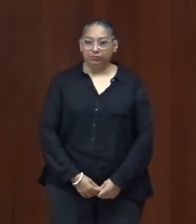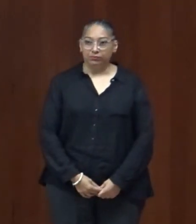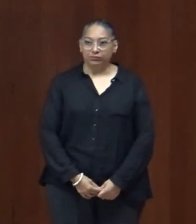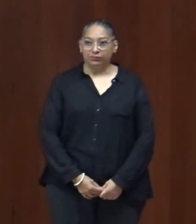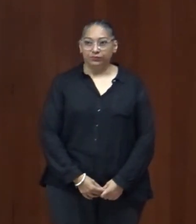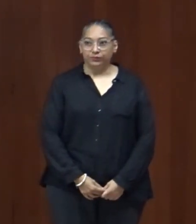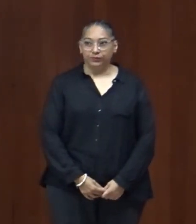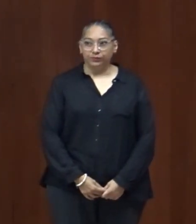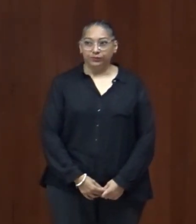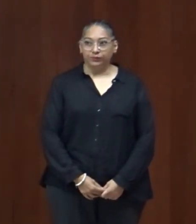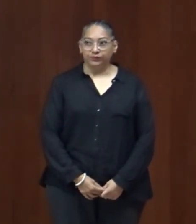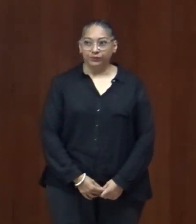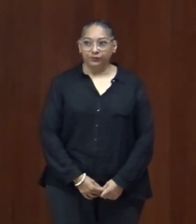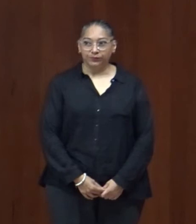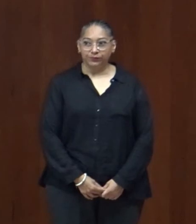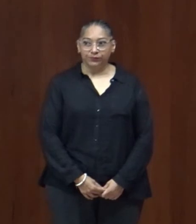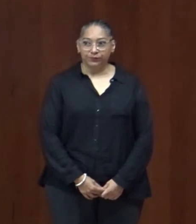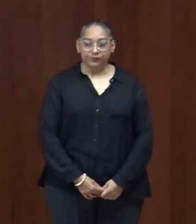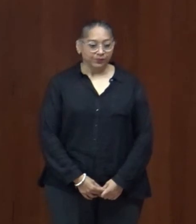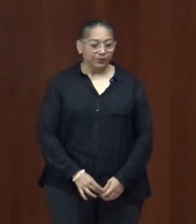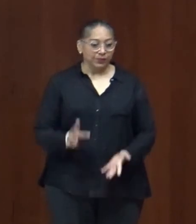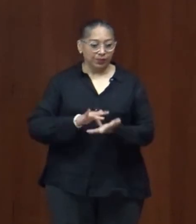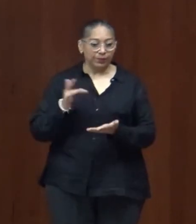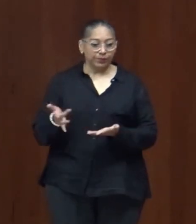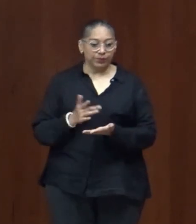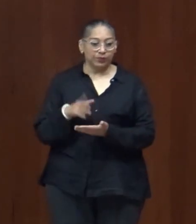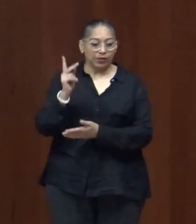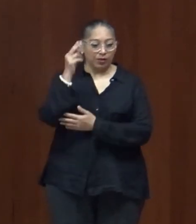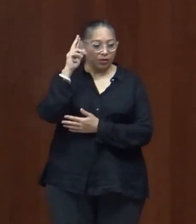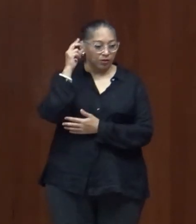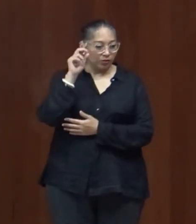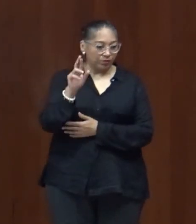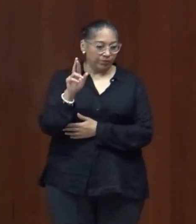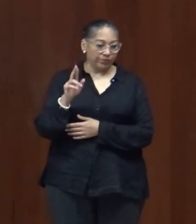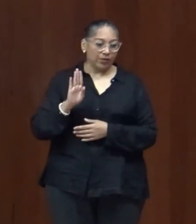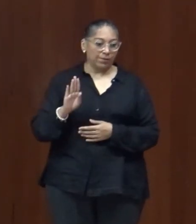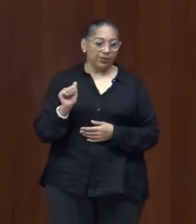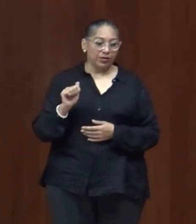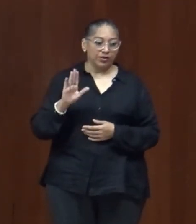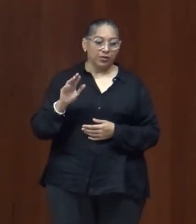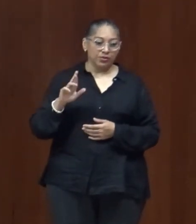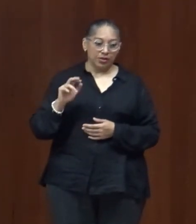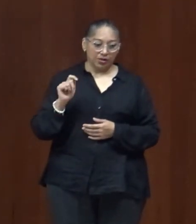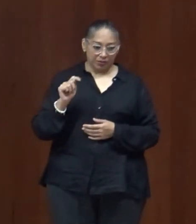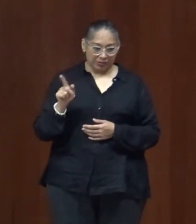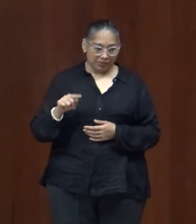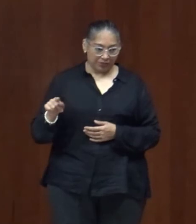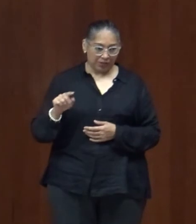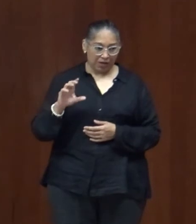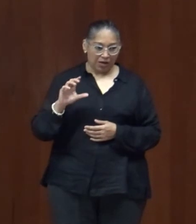muchas gracias maestra es muy importante el poema que nos comparte